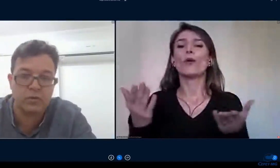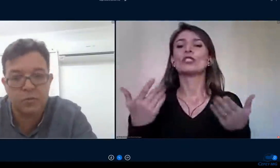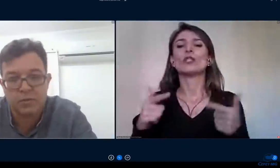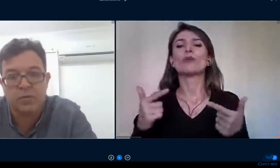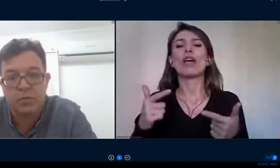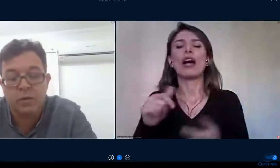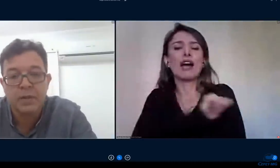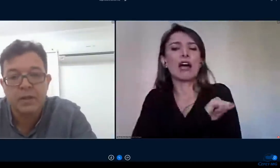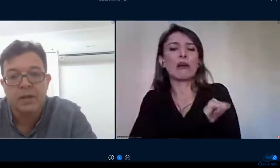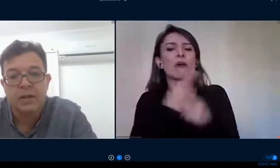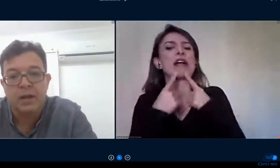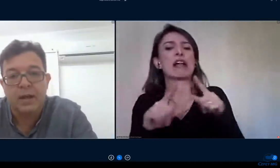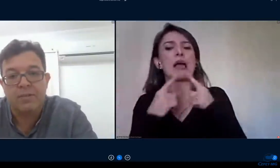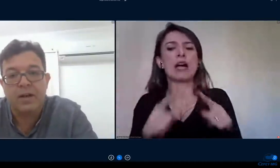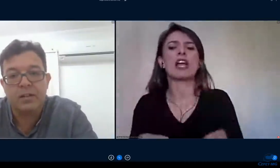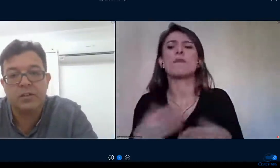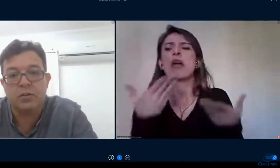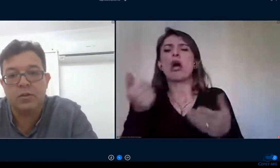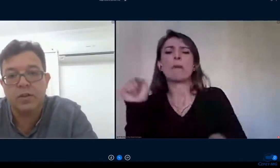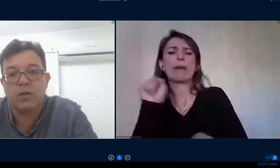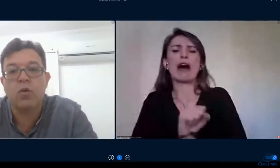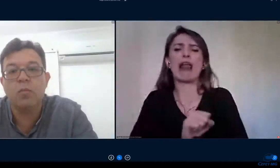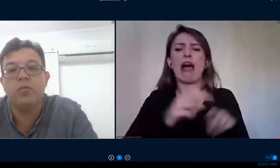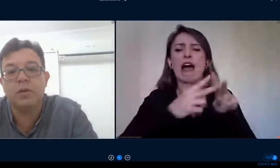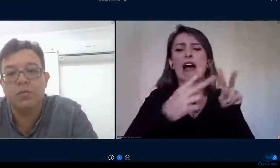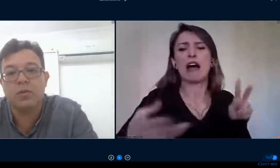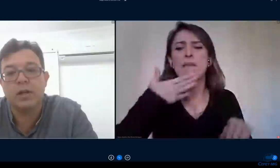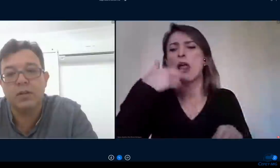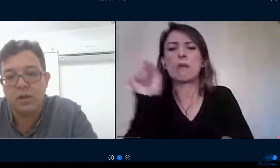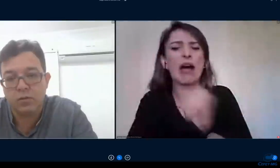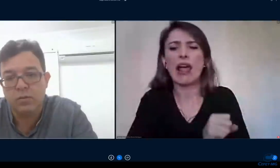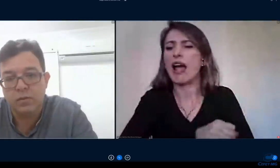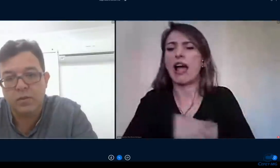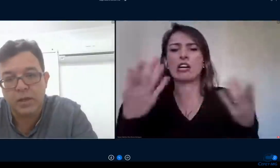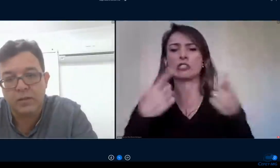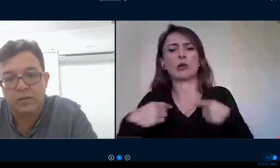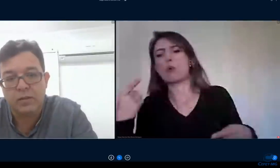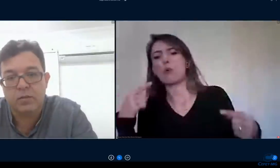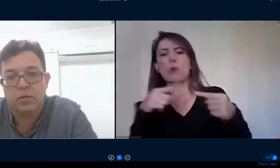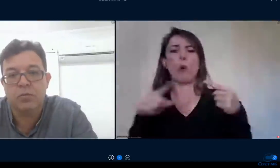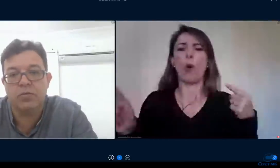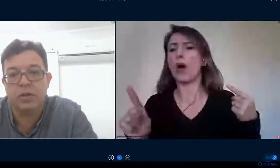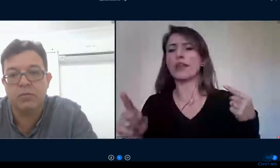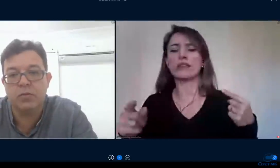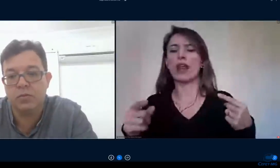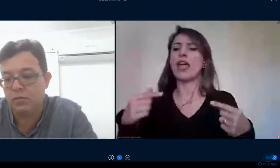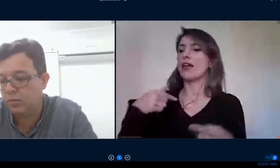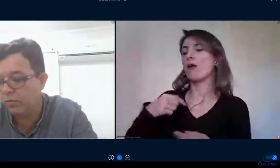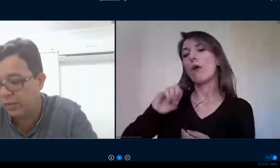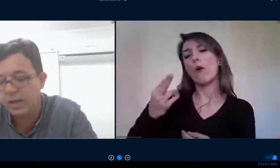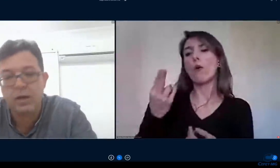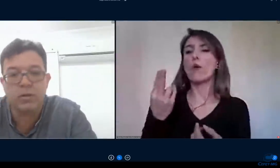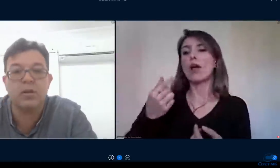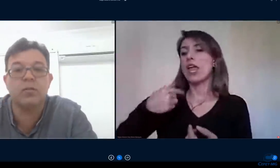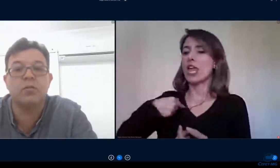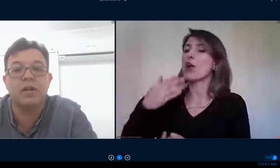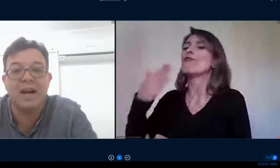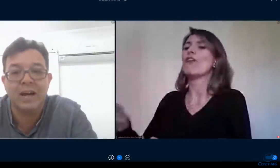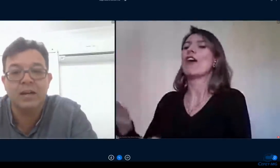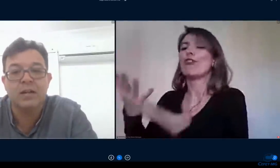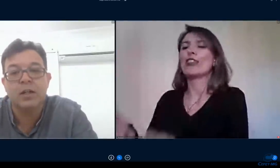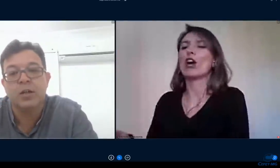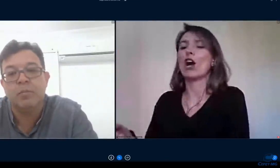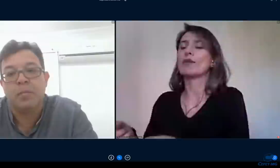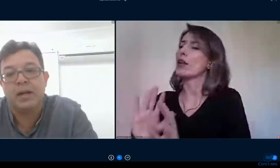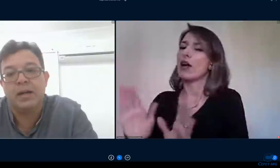somos contra somos a favor a fala de todos é como vamos organizar o segundo semestre como vamos enfrentar o que nós